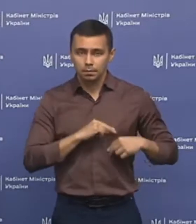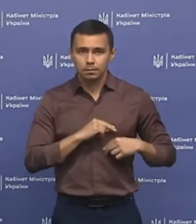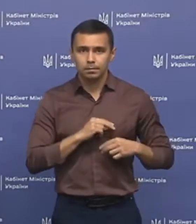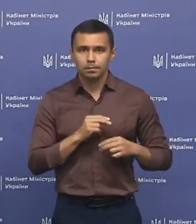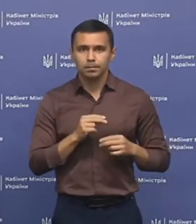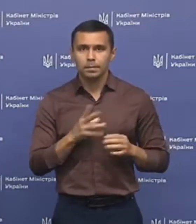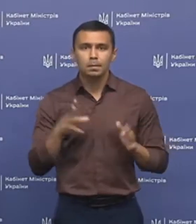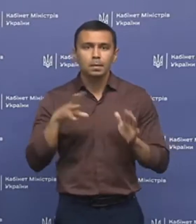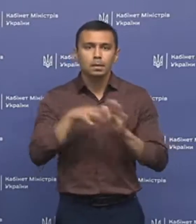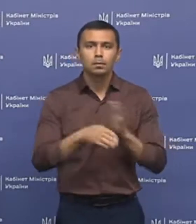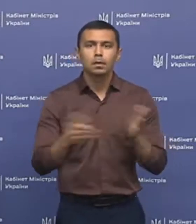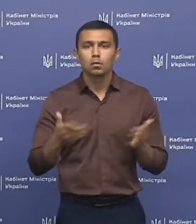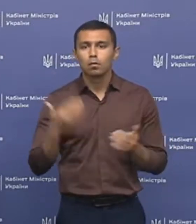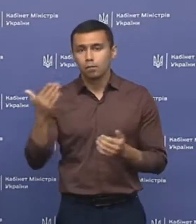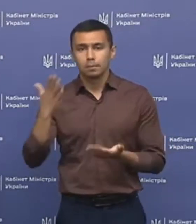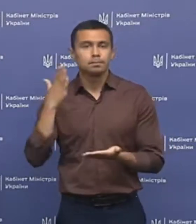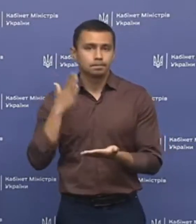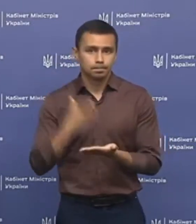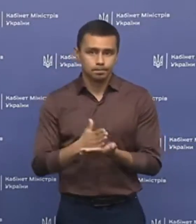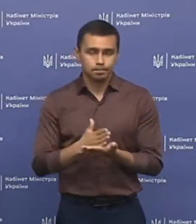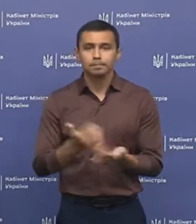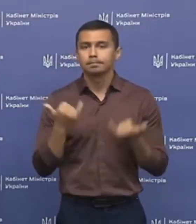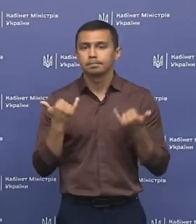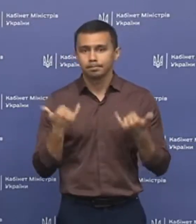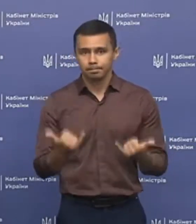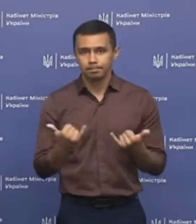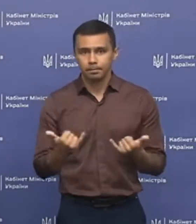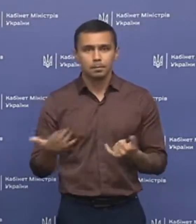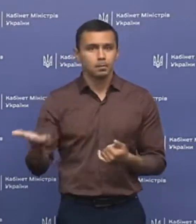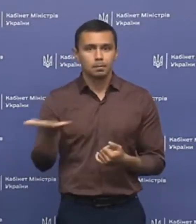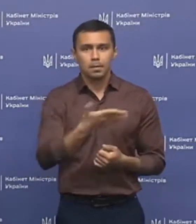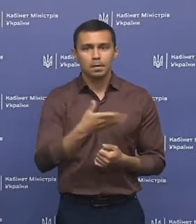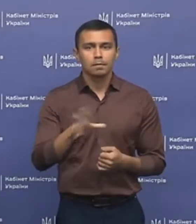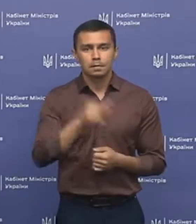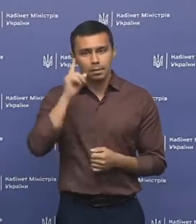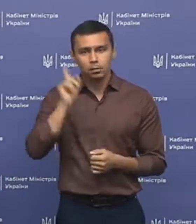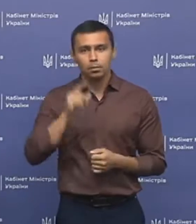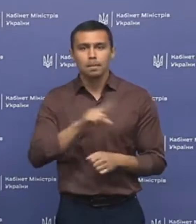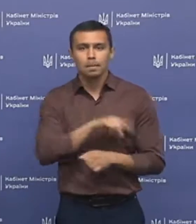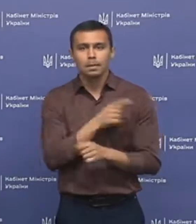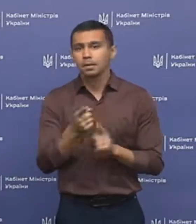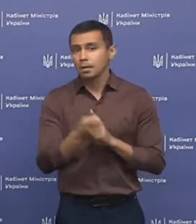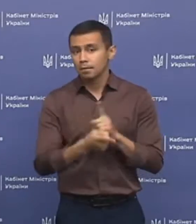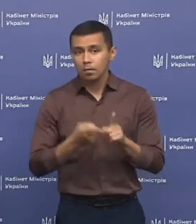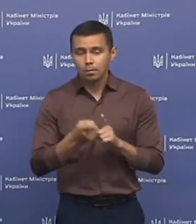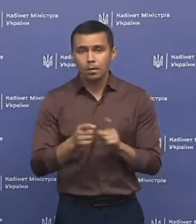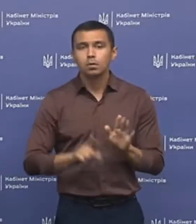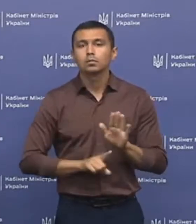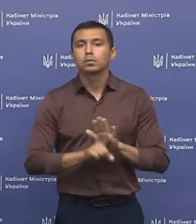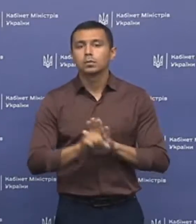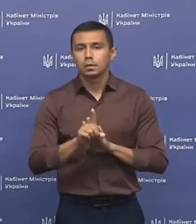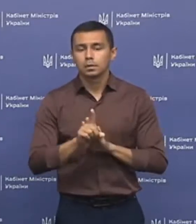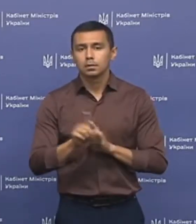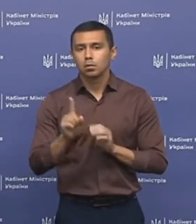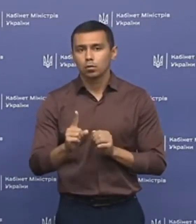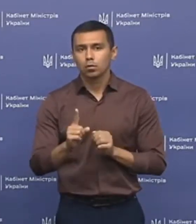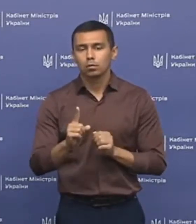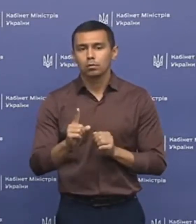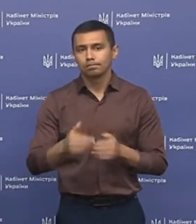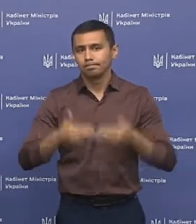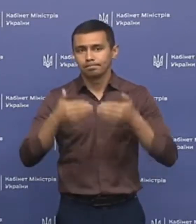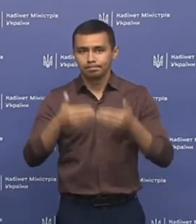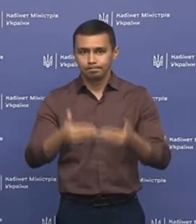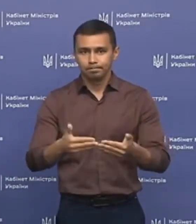імплементатором якого вони є. Наразі ми всі з вами знаємо, що медична реформа розпочалась з одного з